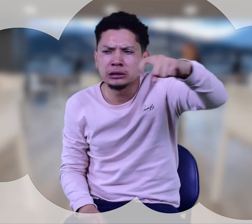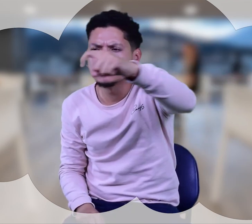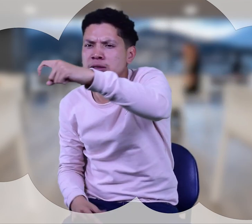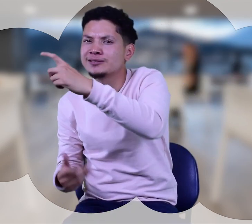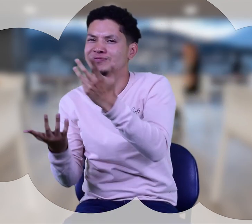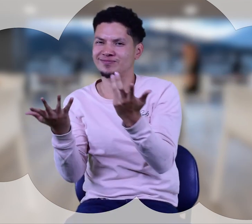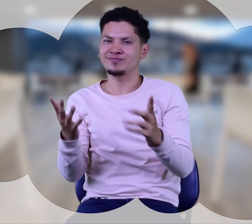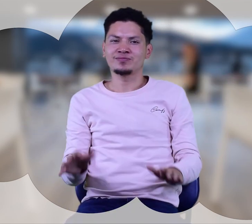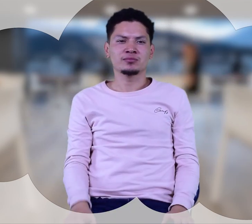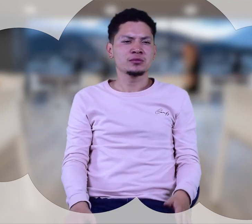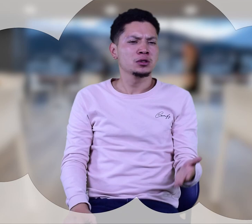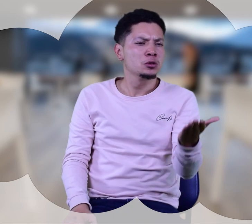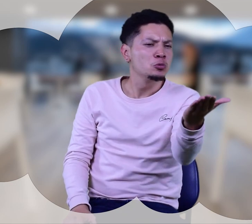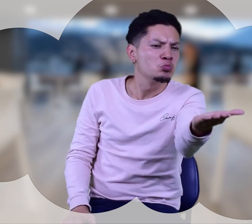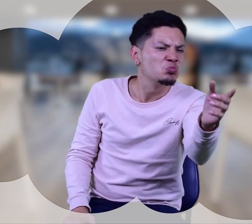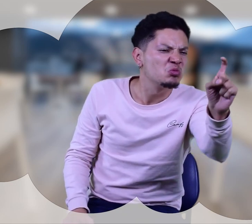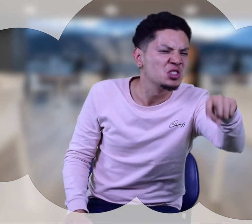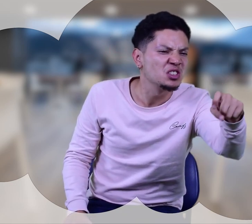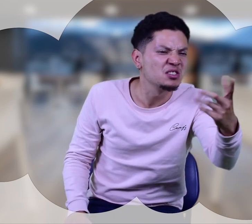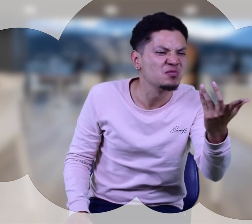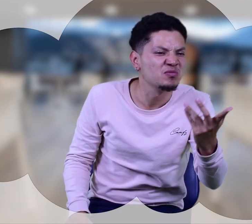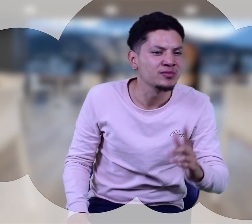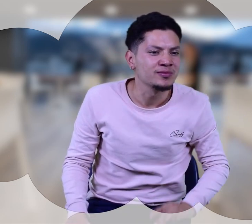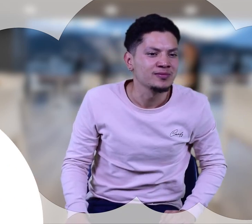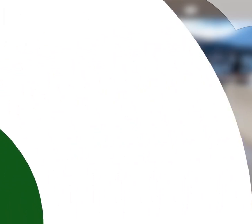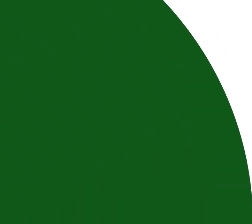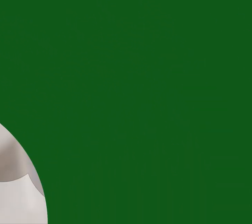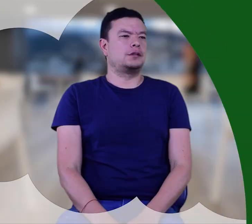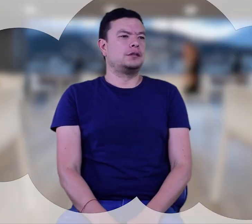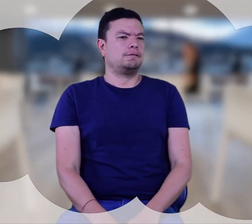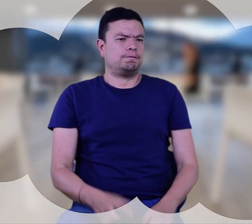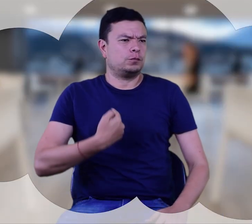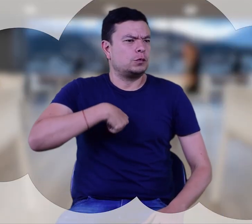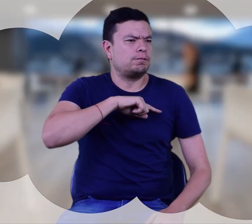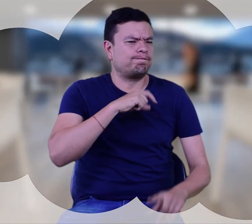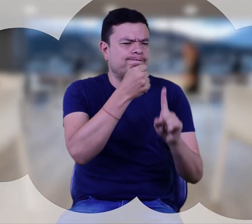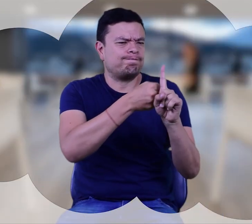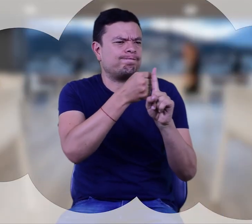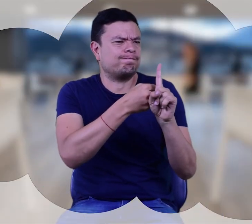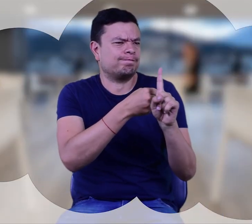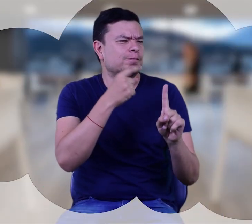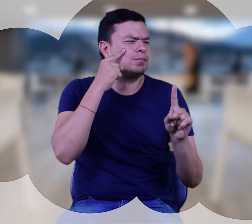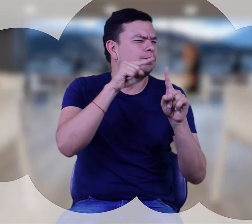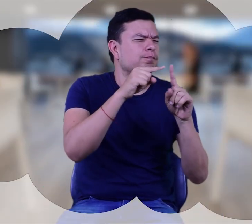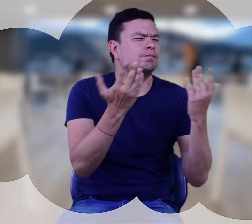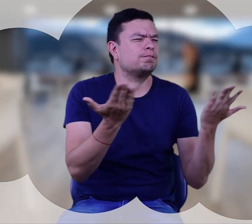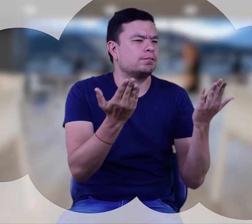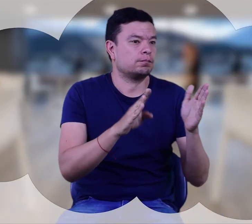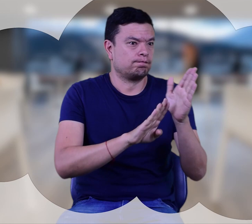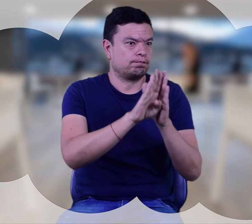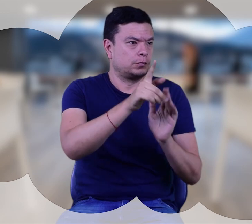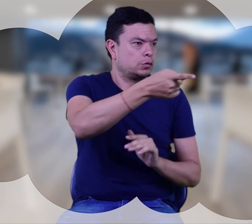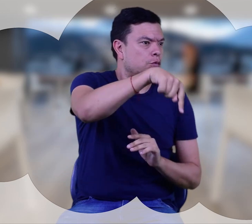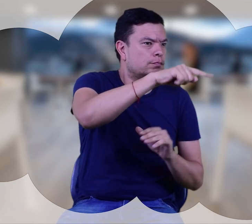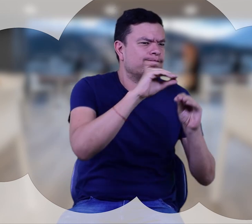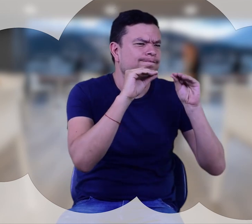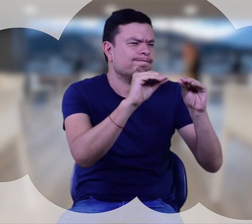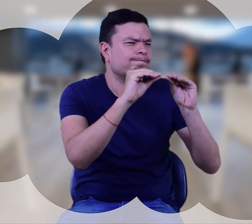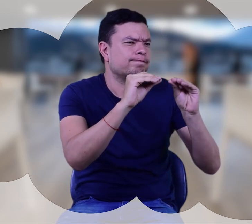En tu caso, ¿qué necesitas? Nosotros necesitamos recursos para formación y empoderamiento a través